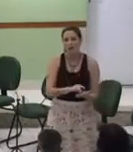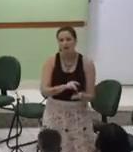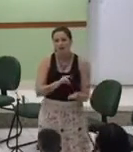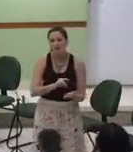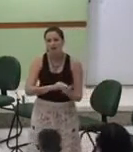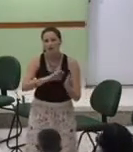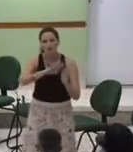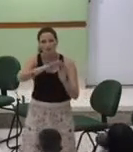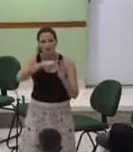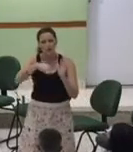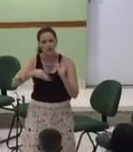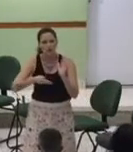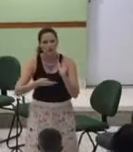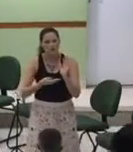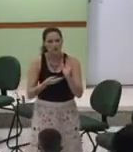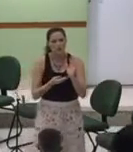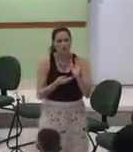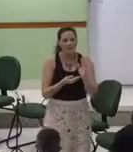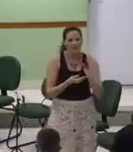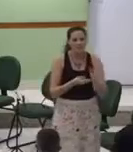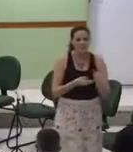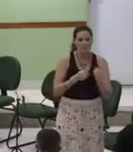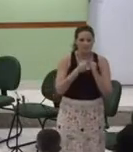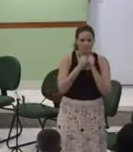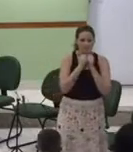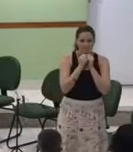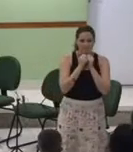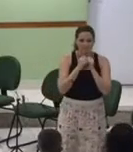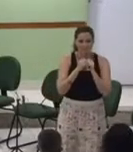Tudo que eu disser